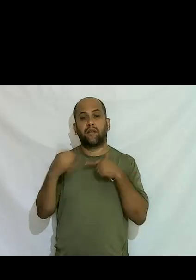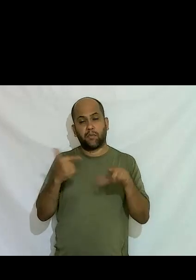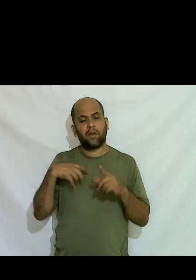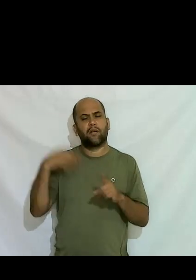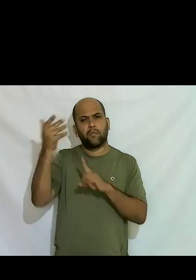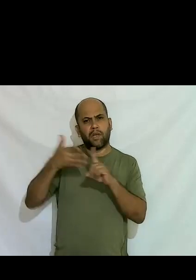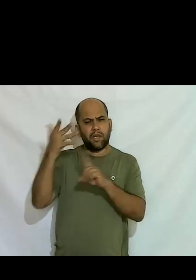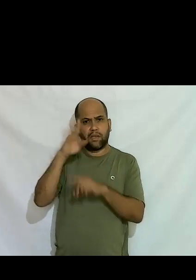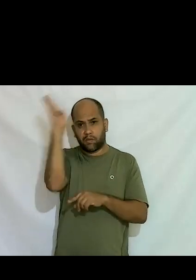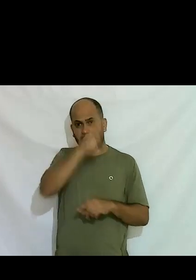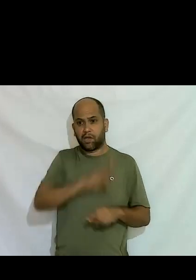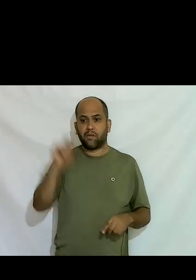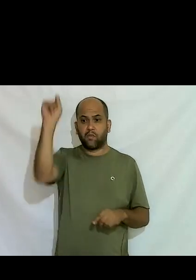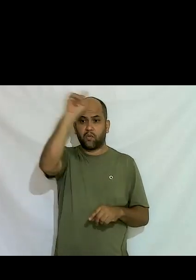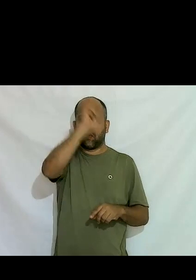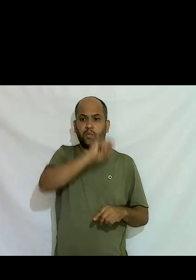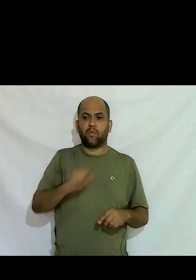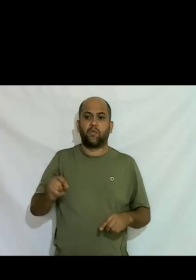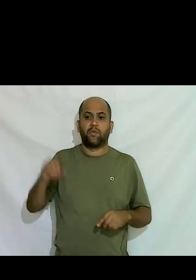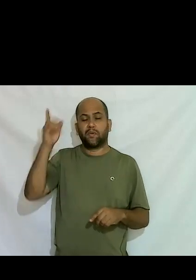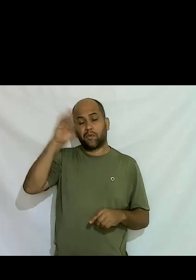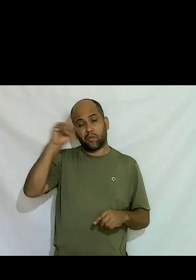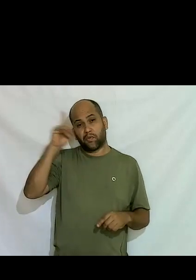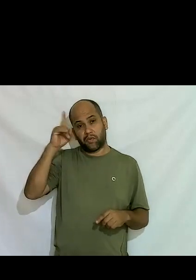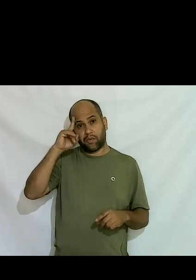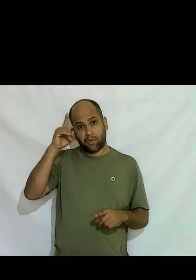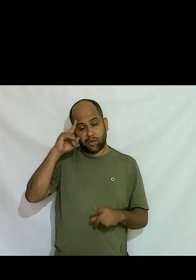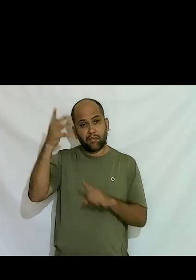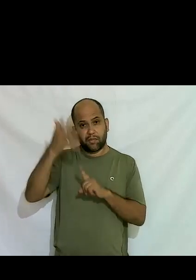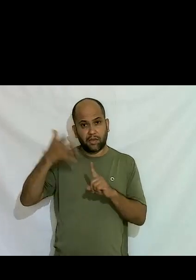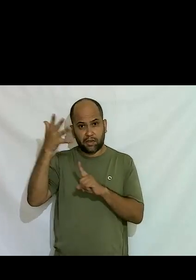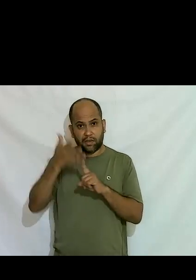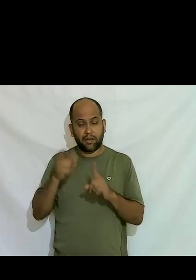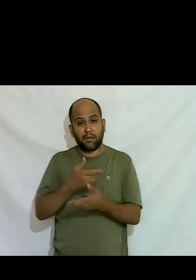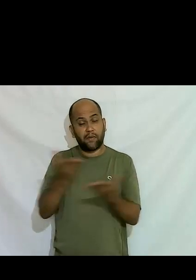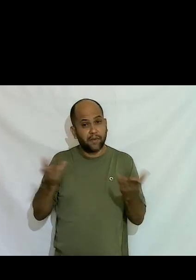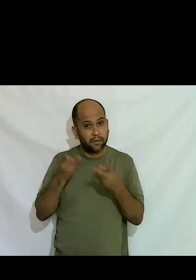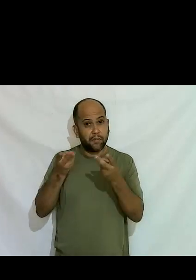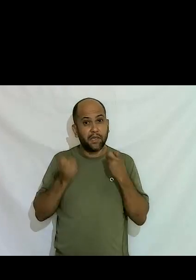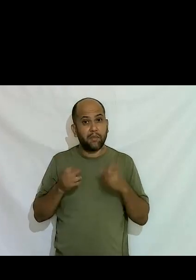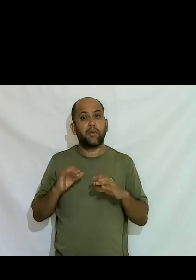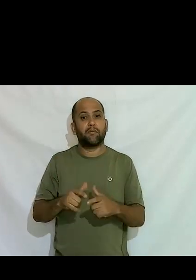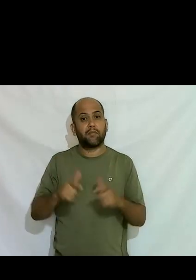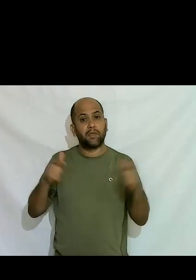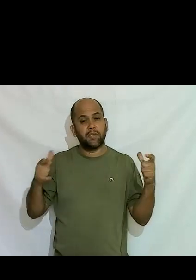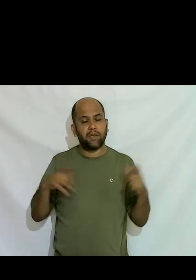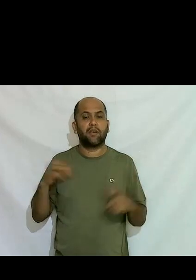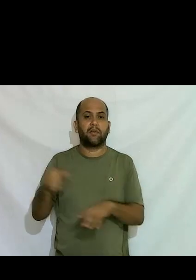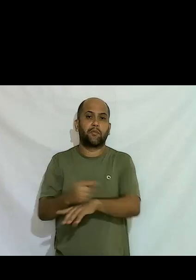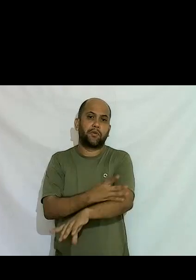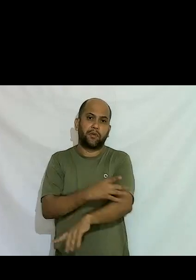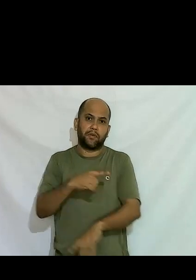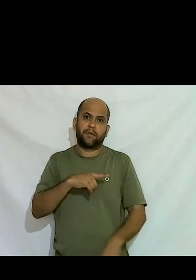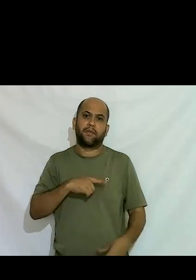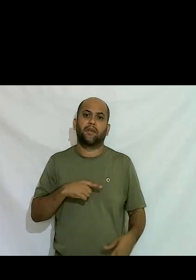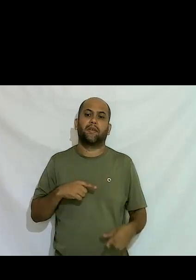sempre praticamente todos os dias estou fazendo isso mas vocês vão ver que eu sempre me emociono é sempre emocionante para